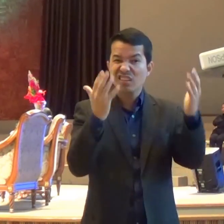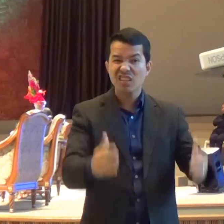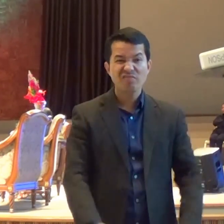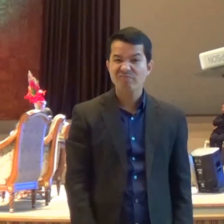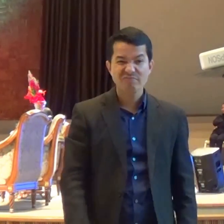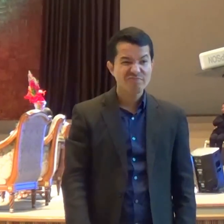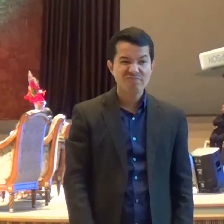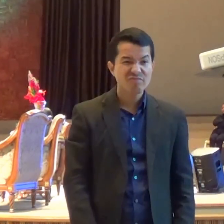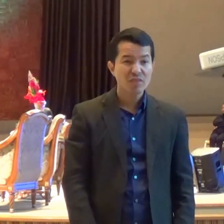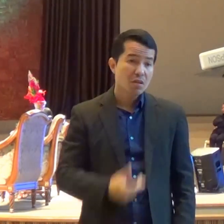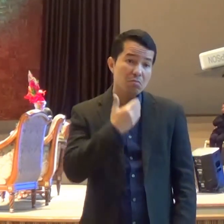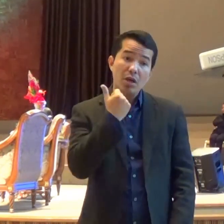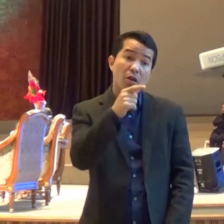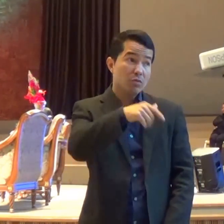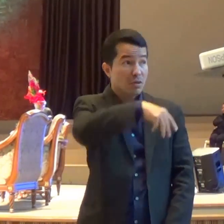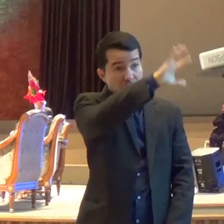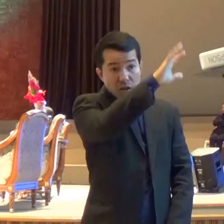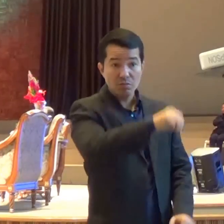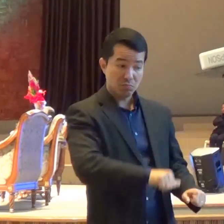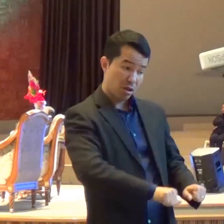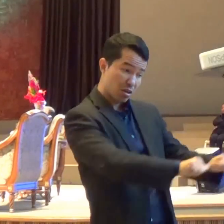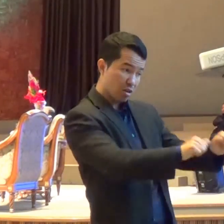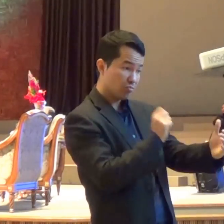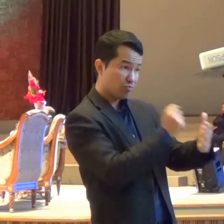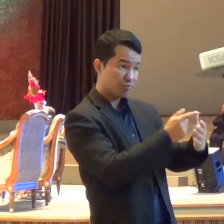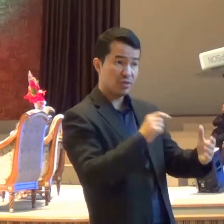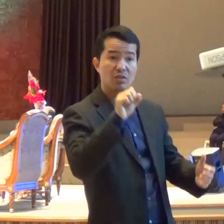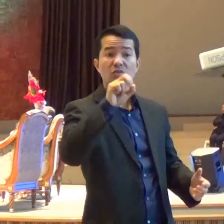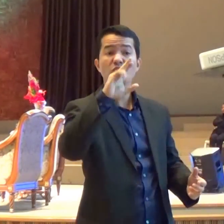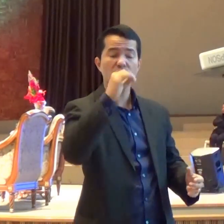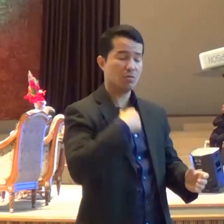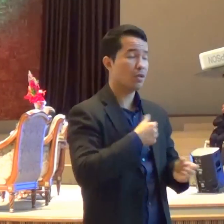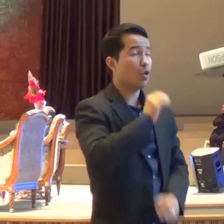uva Na sua casa Encher o copo E beber Do que beber Um calicizinho Desse